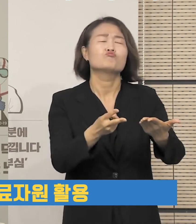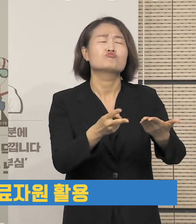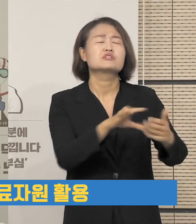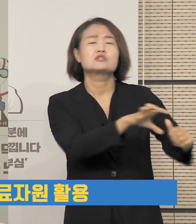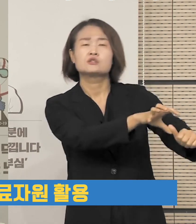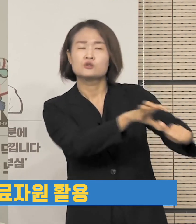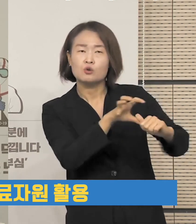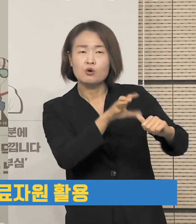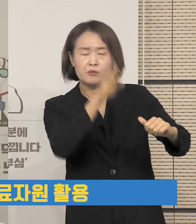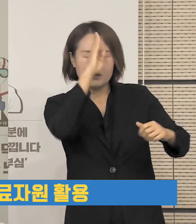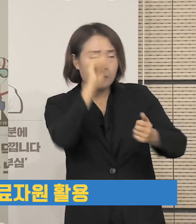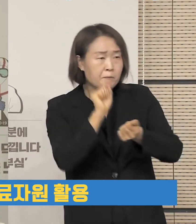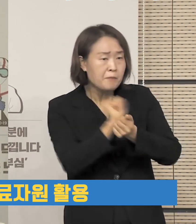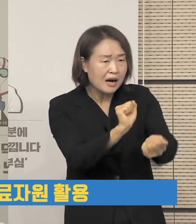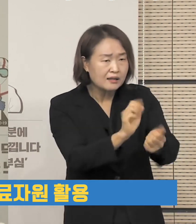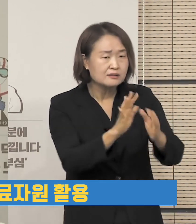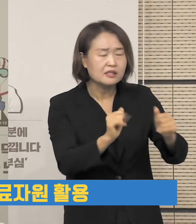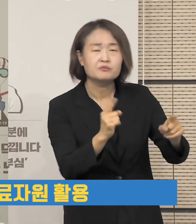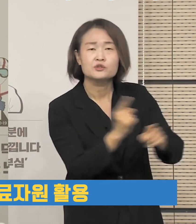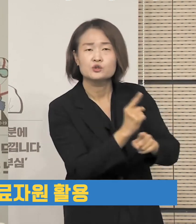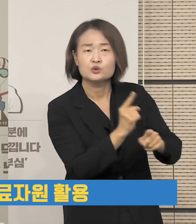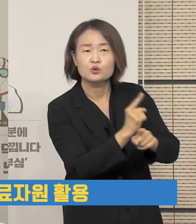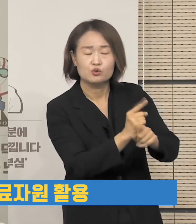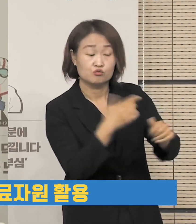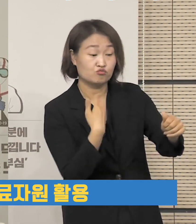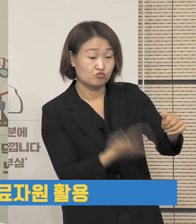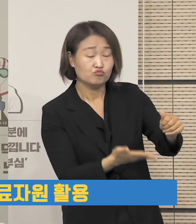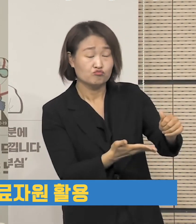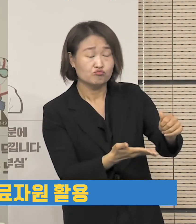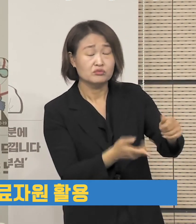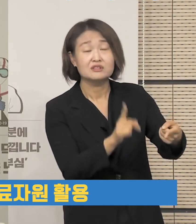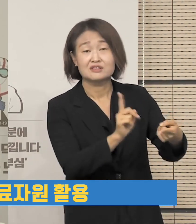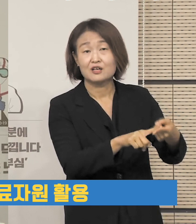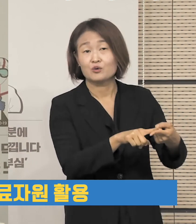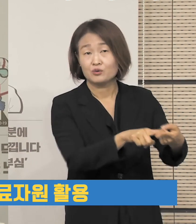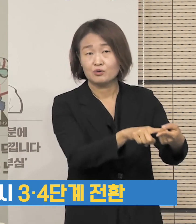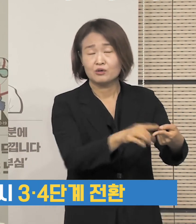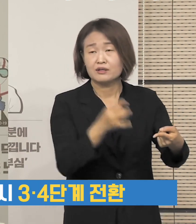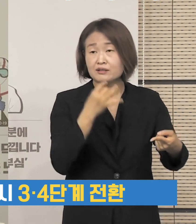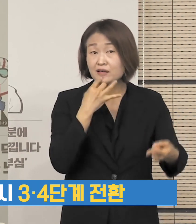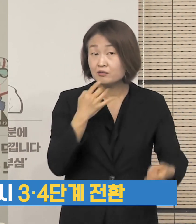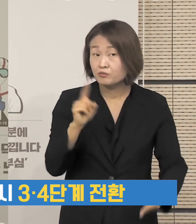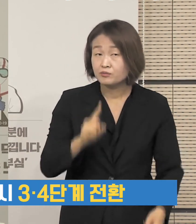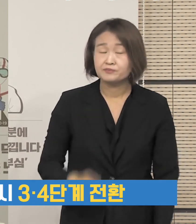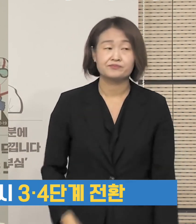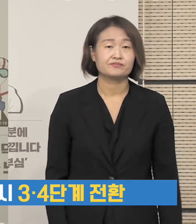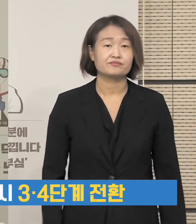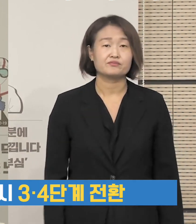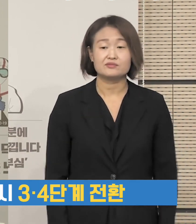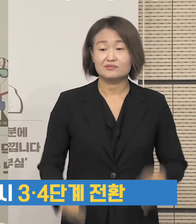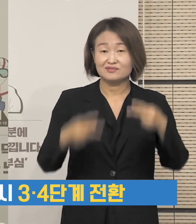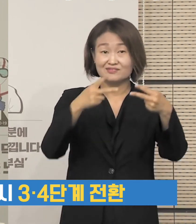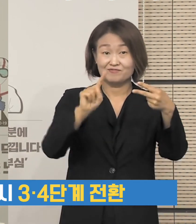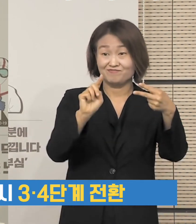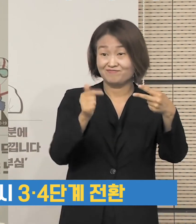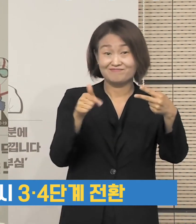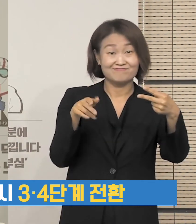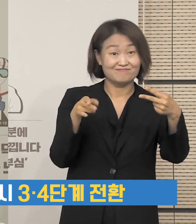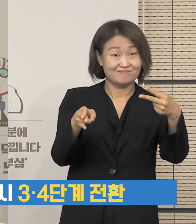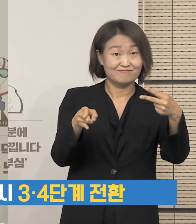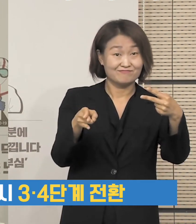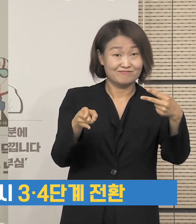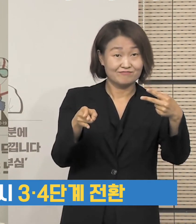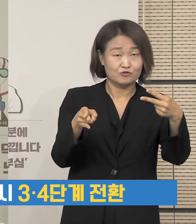활용해서 확진 환자를 치료하는 이러한 체계로 유지가 됩니다. 다만 2단계쯤 되면